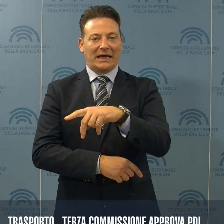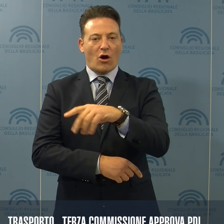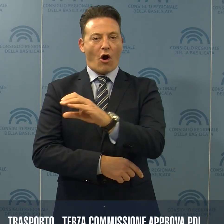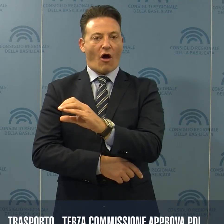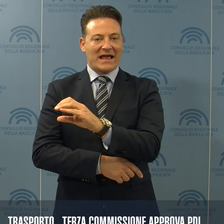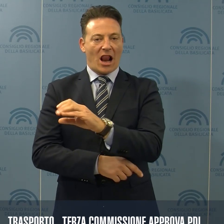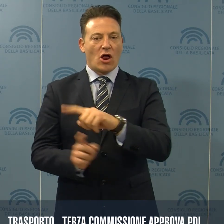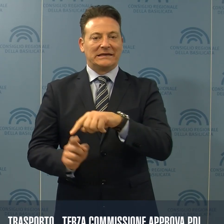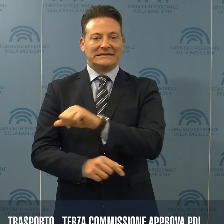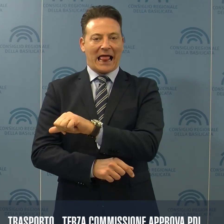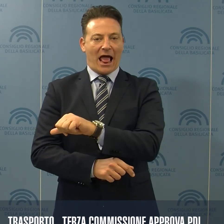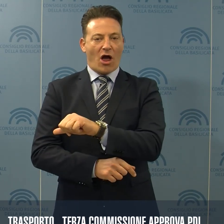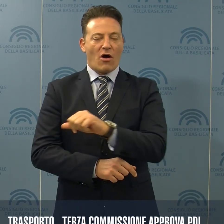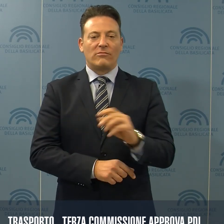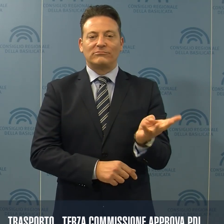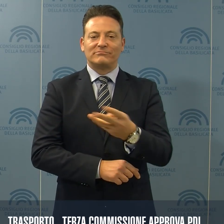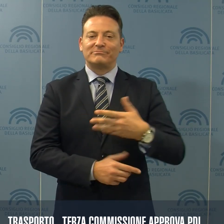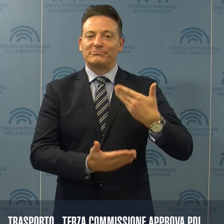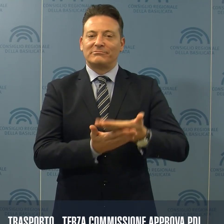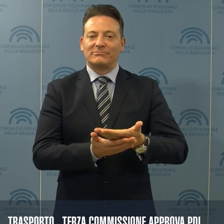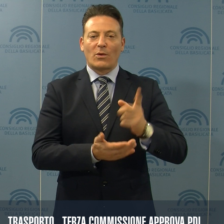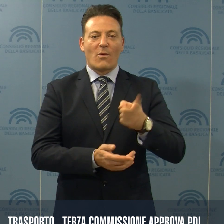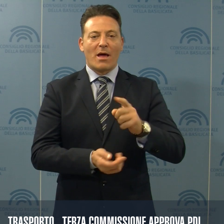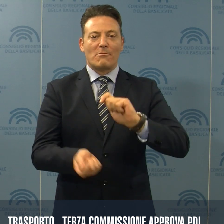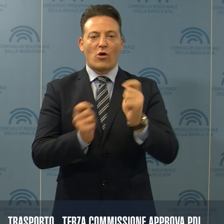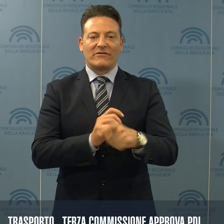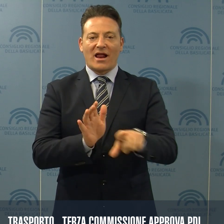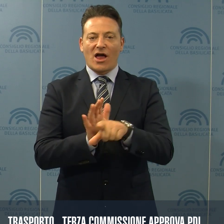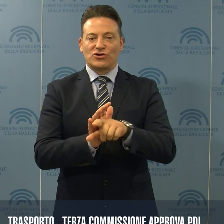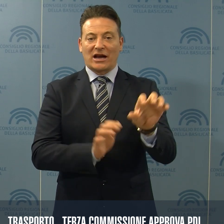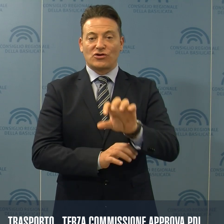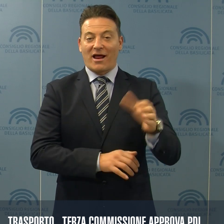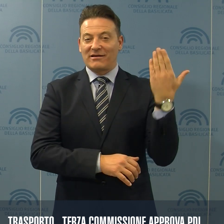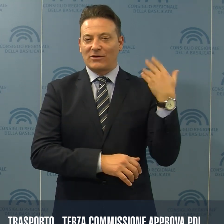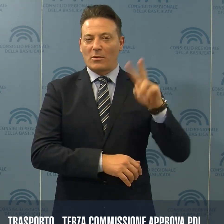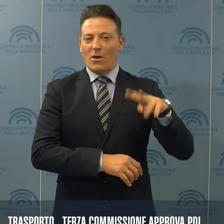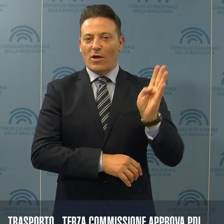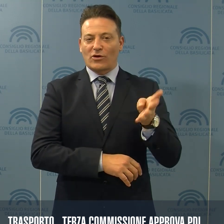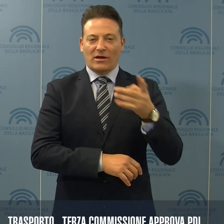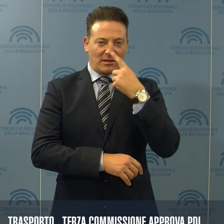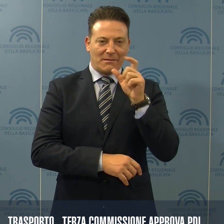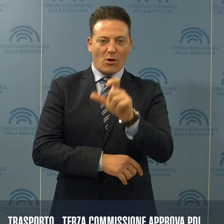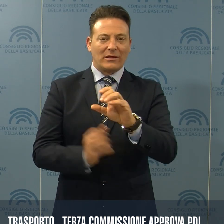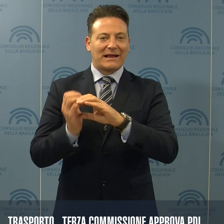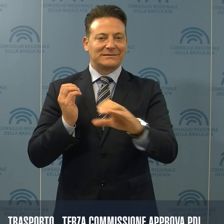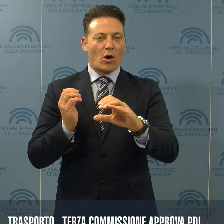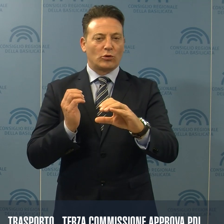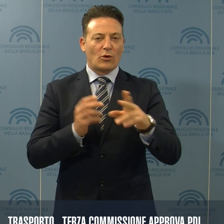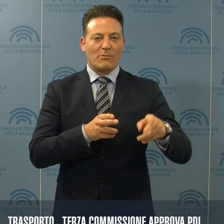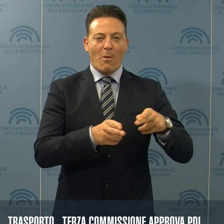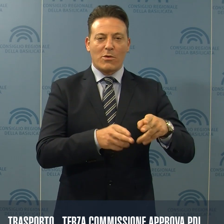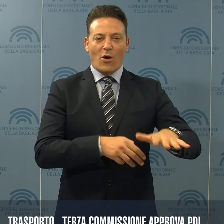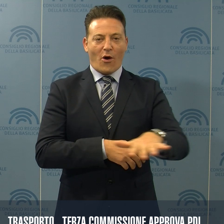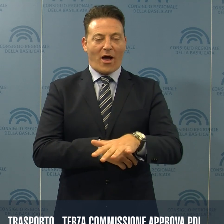Coviello e Sileo, che modifica la legge regionale del 2014 in materia di trasporto pubblico locale.